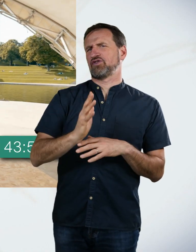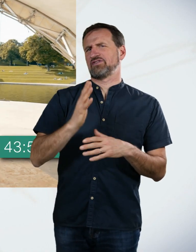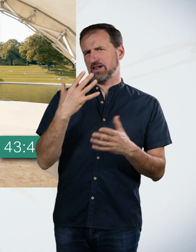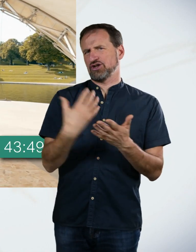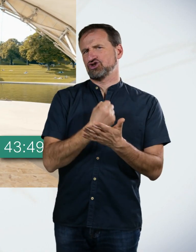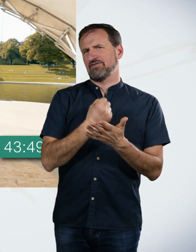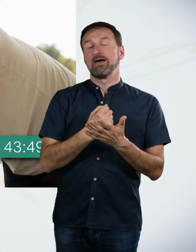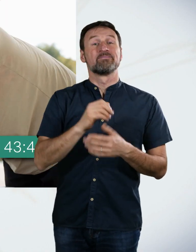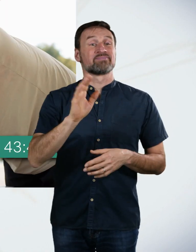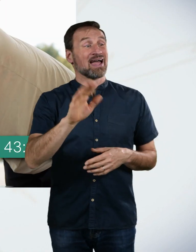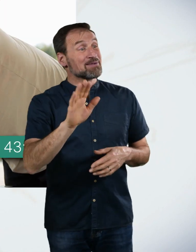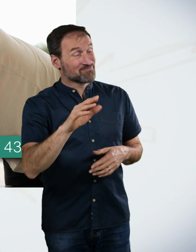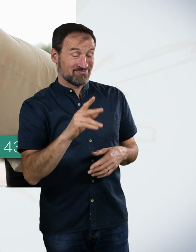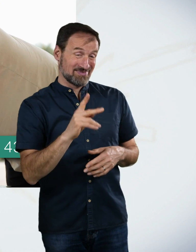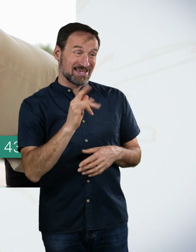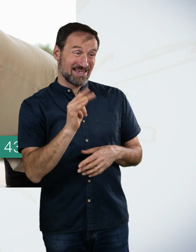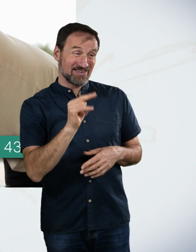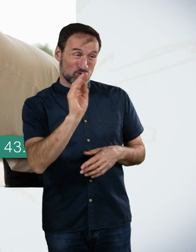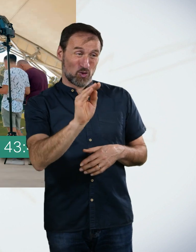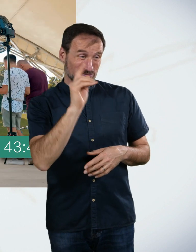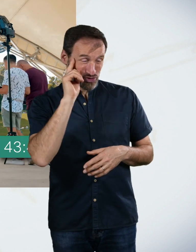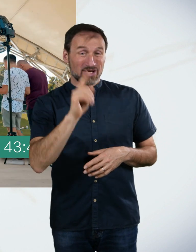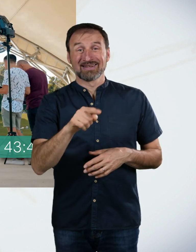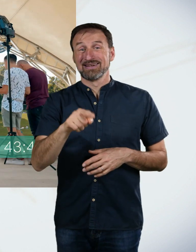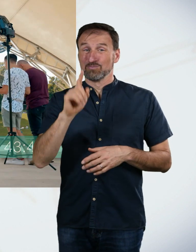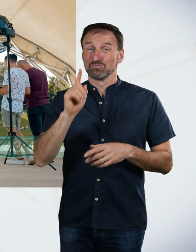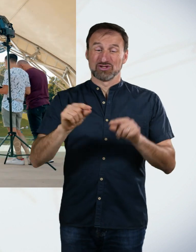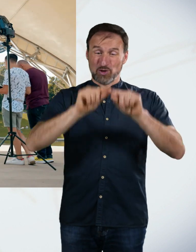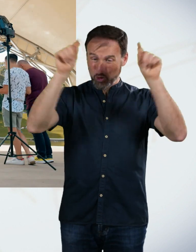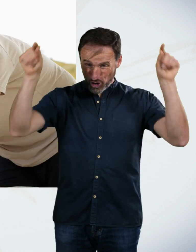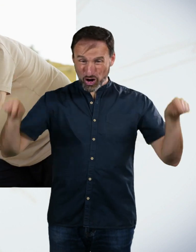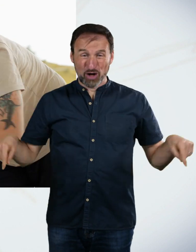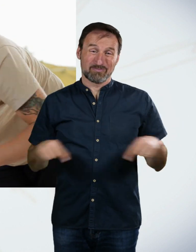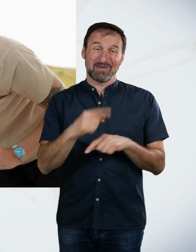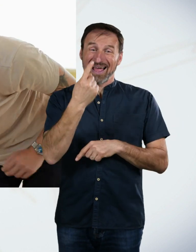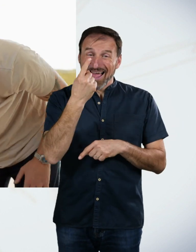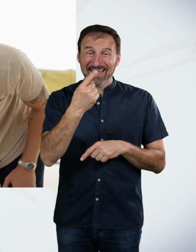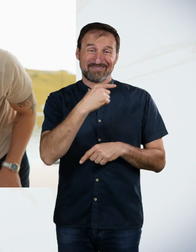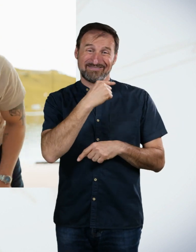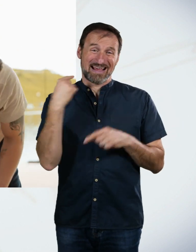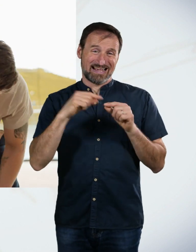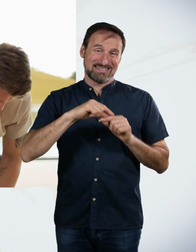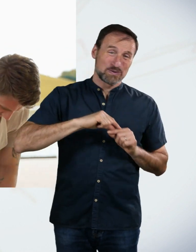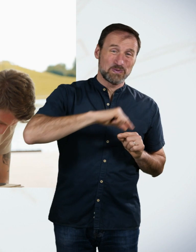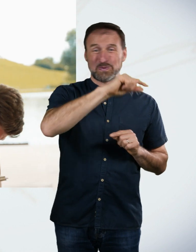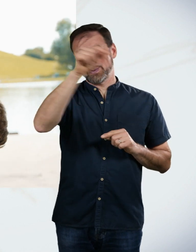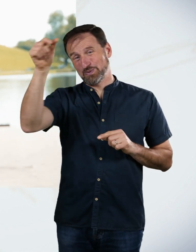Hinweis noch. Du denkst dran, dass da zumindest ein weißer Rand rum muss, damit der das erkennt? Nee, habe ich nicht dran getan.